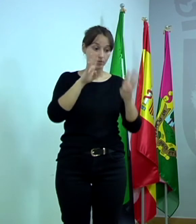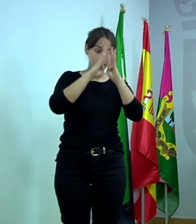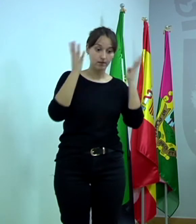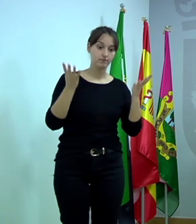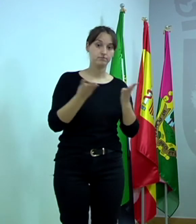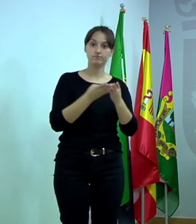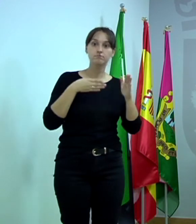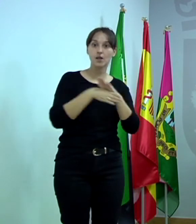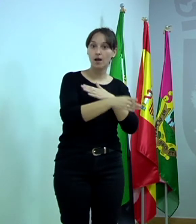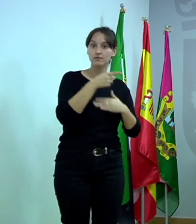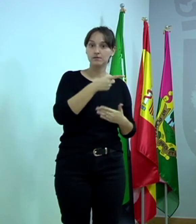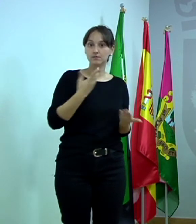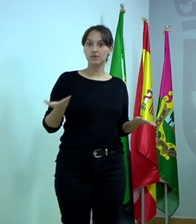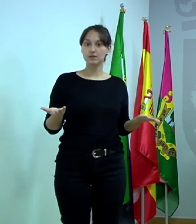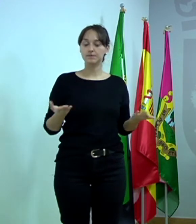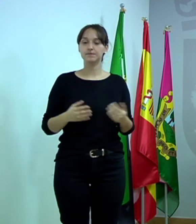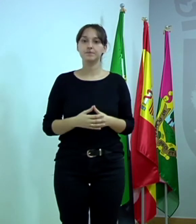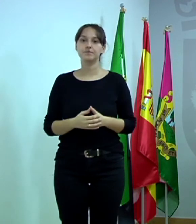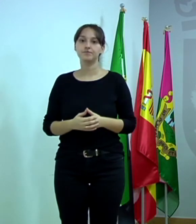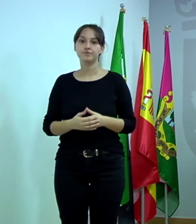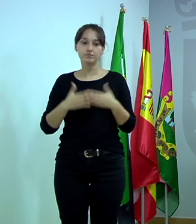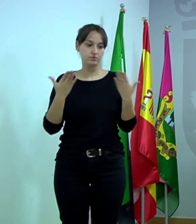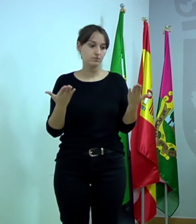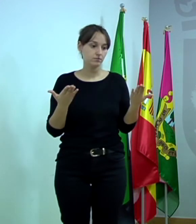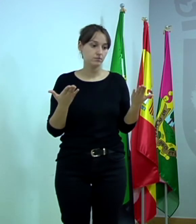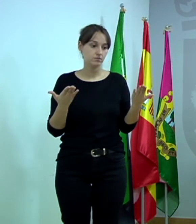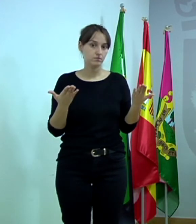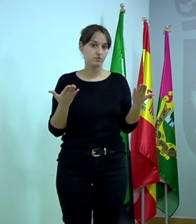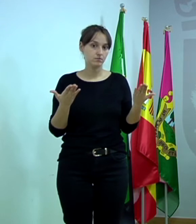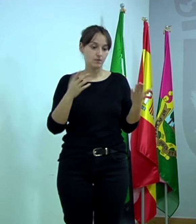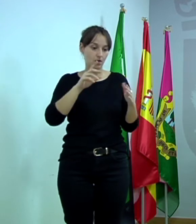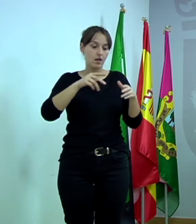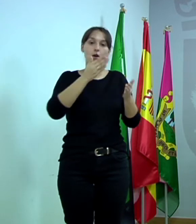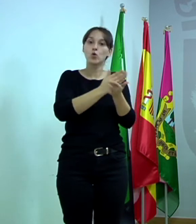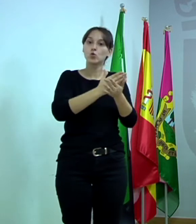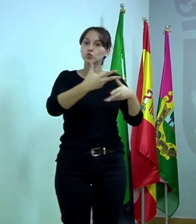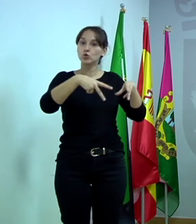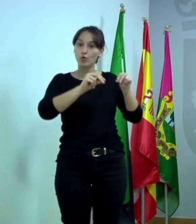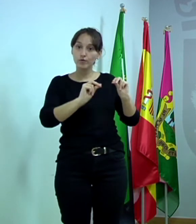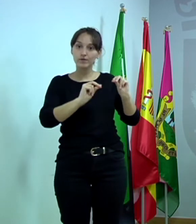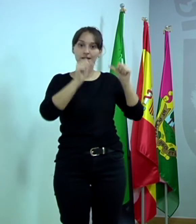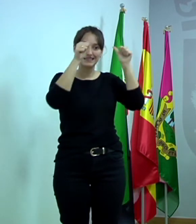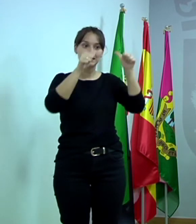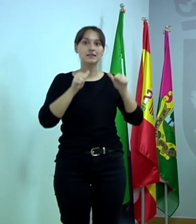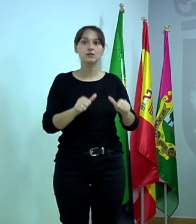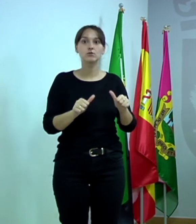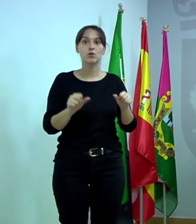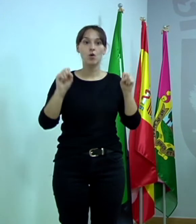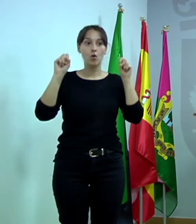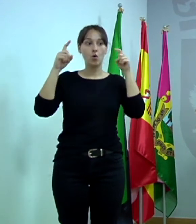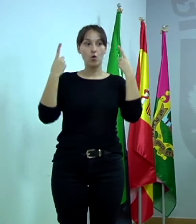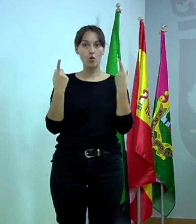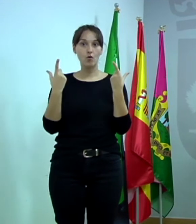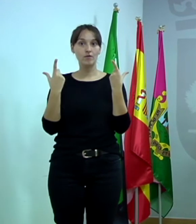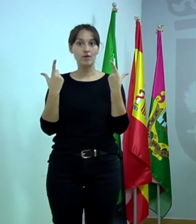herramienta. Pues, entonces, sí, será su título certificado por el Ayuntamiento de Plasencias, la gente de igualdad y el